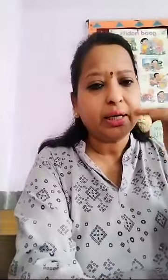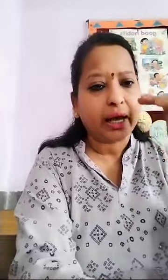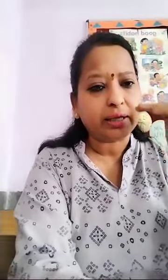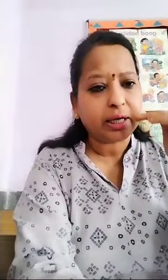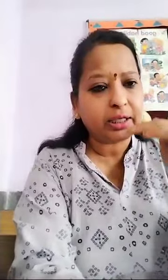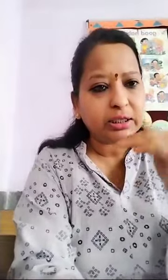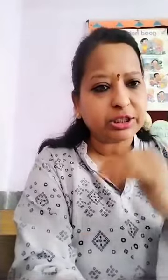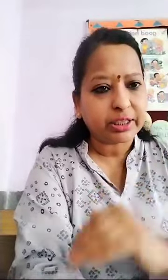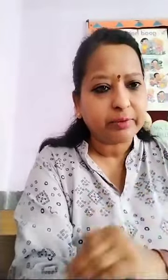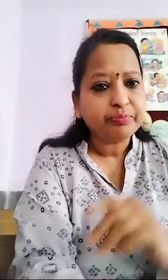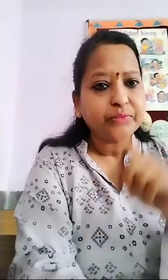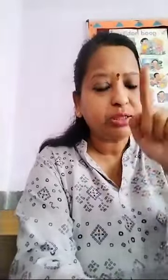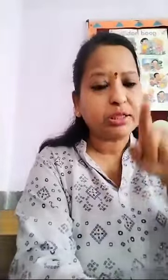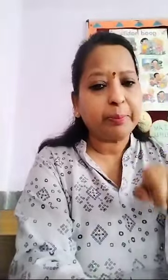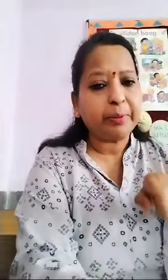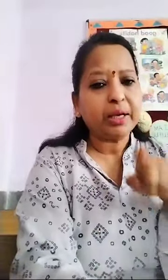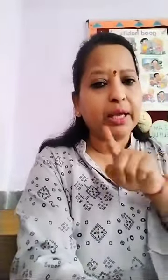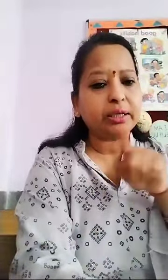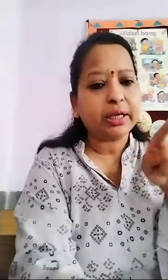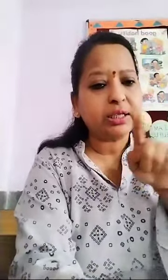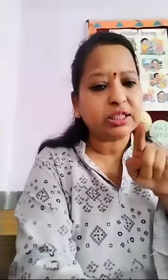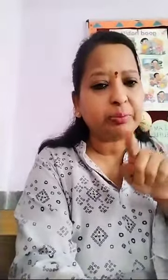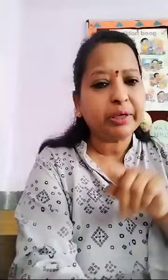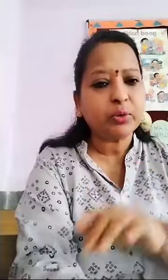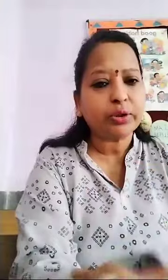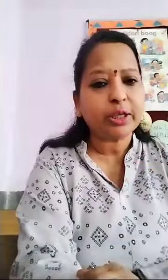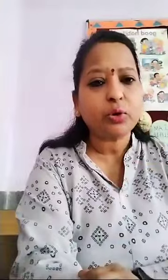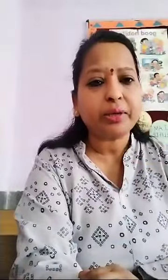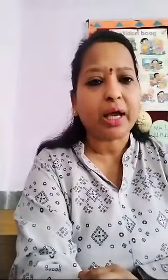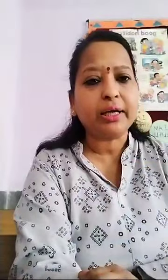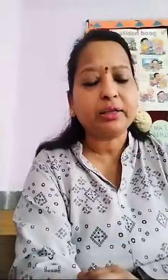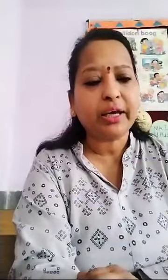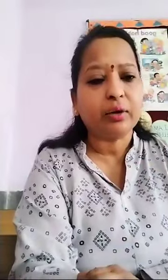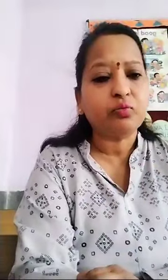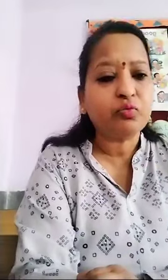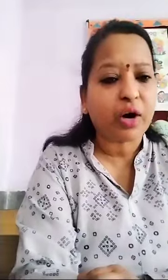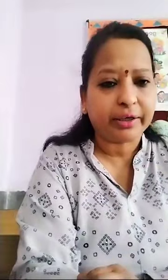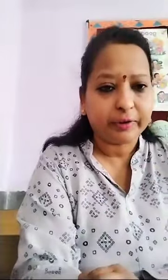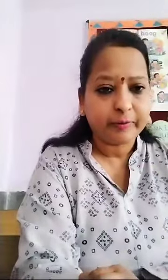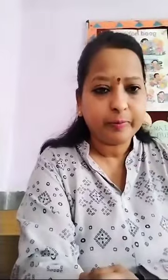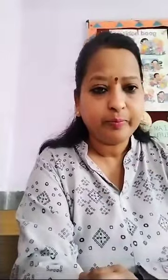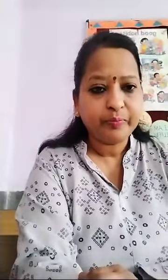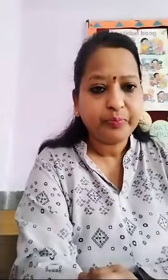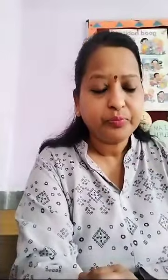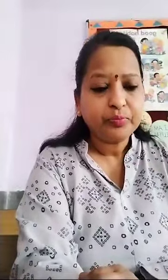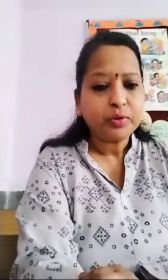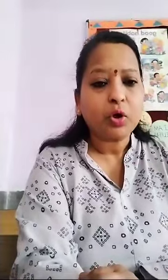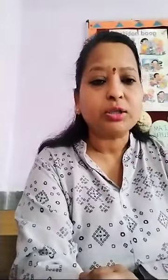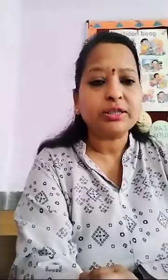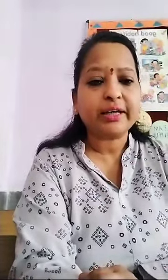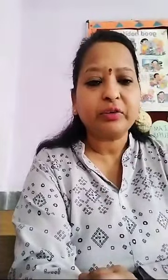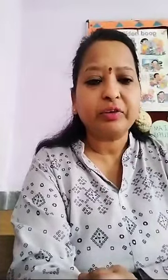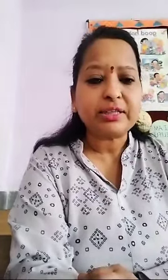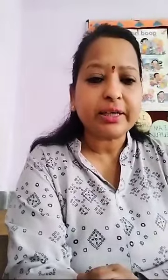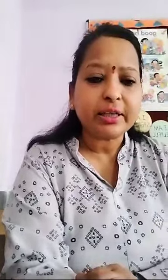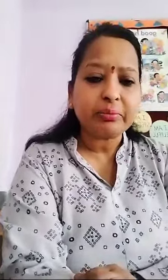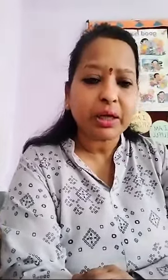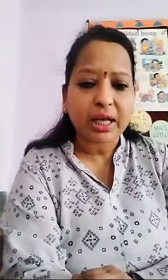नीचे slipping line के नीचे beat होती है तो हम क्या लिखते है? 1 कौन सी activity सीखी थी हमने class 1 में?